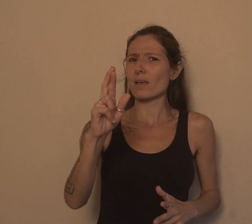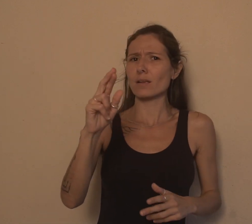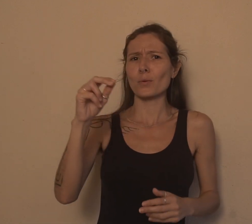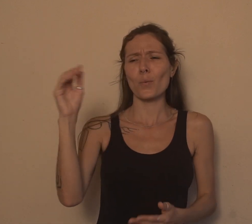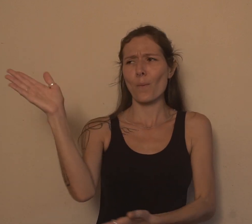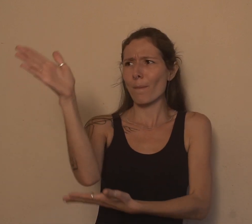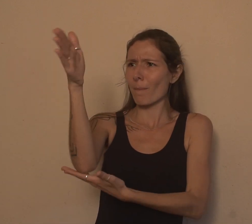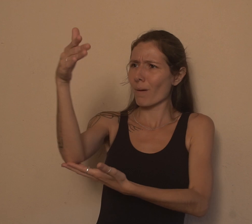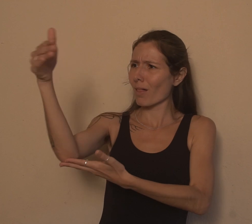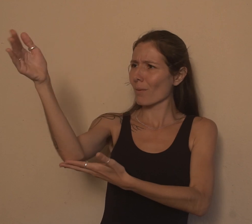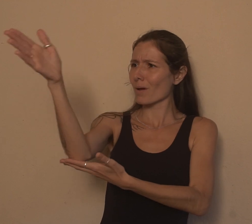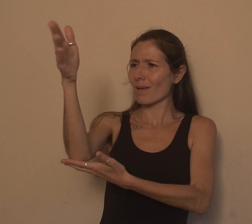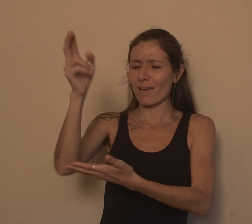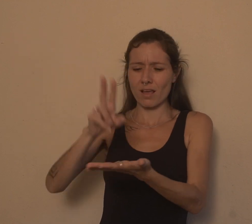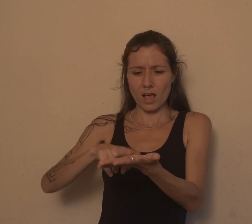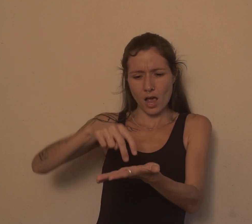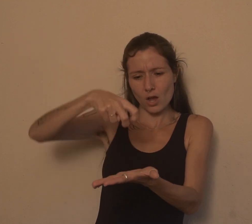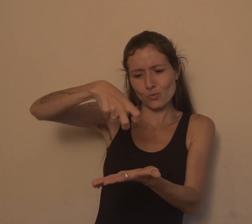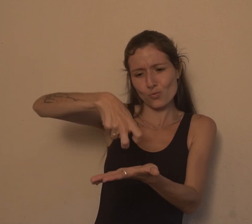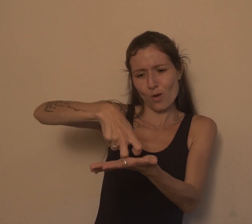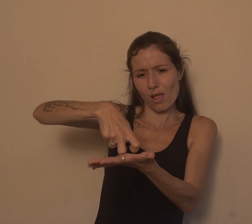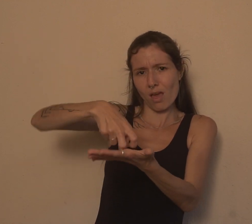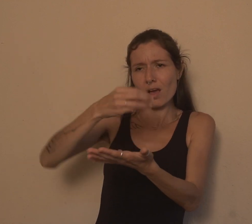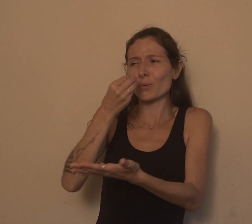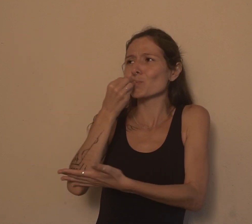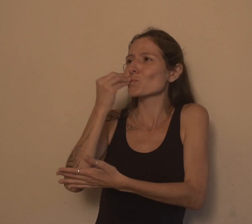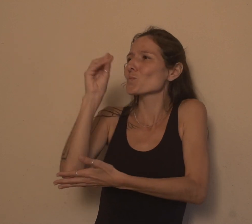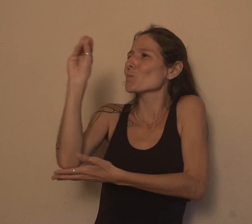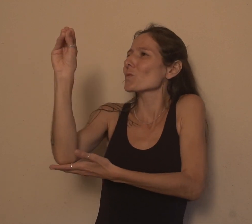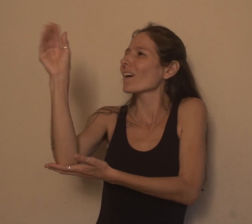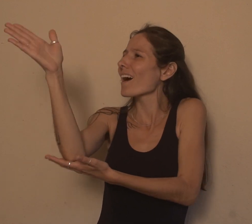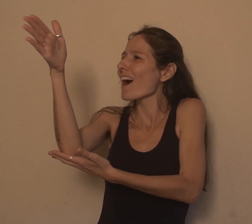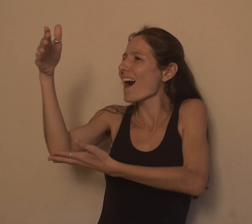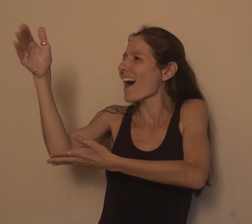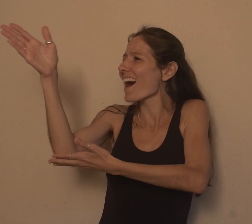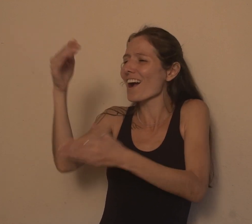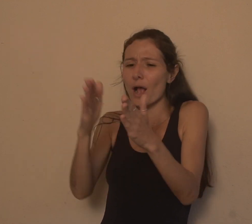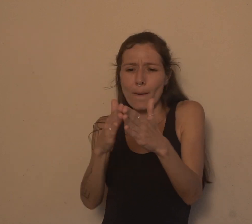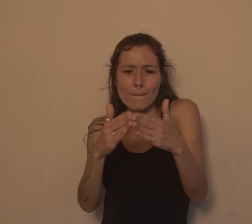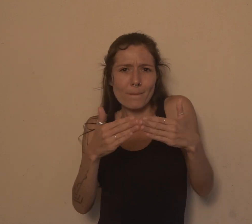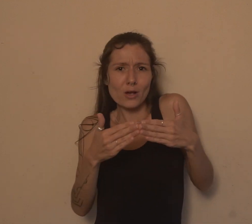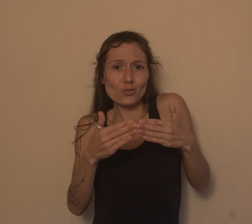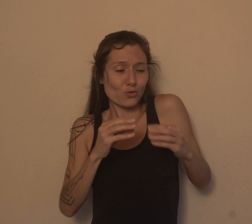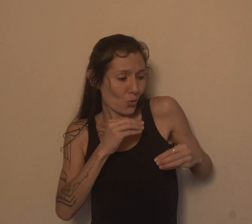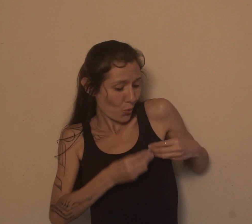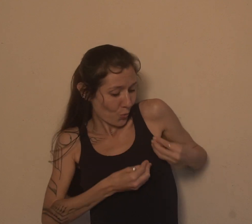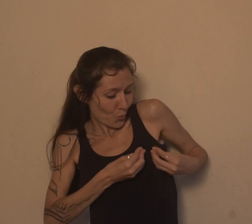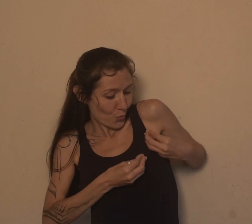Entendeu? Aí você joelha perante a ela e beija a bandeira e faça o seu pedido. Que você tá carregando no seu coração. Que